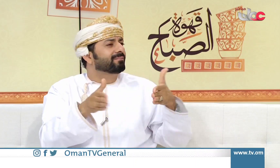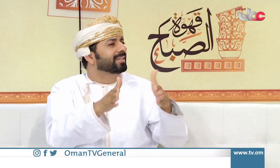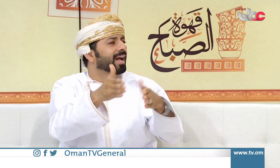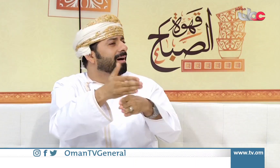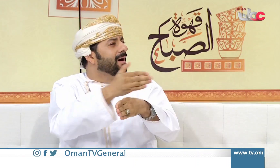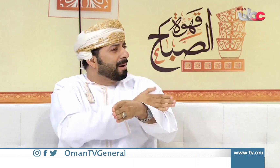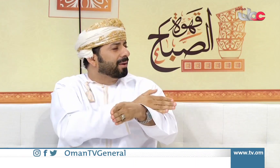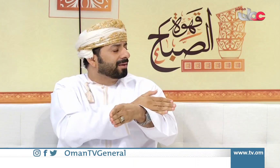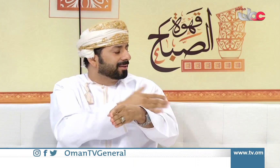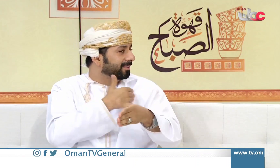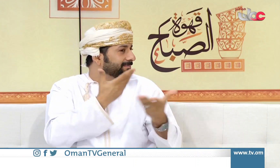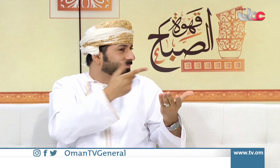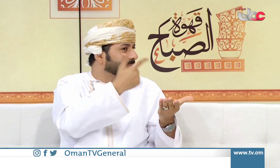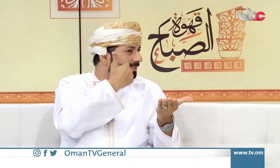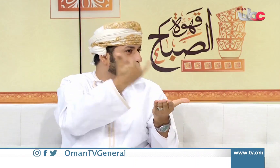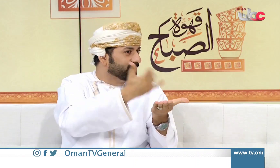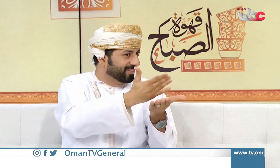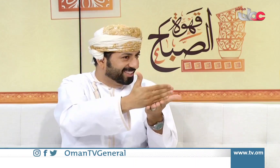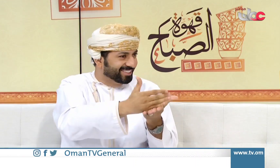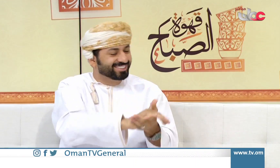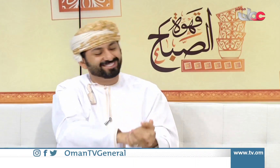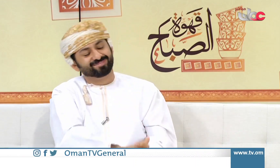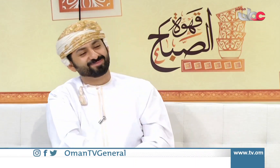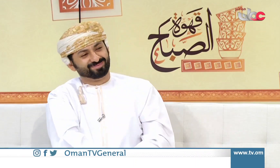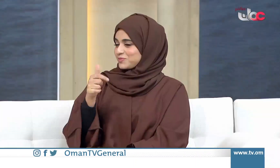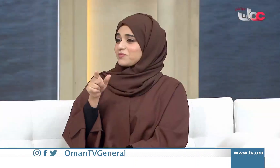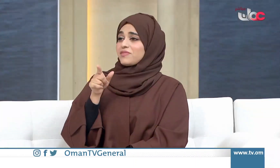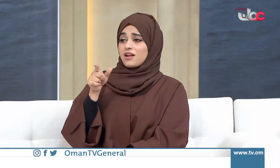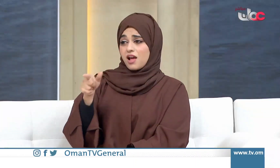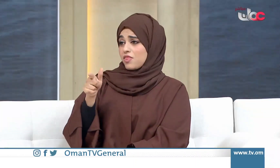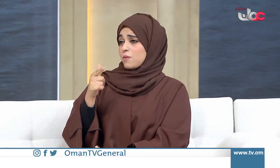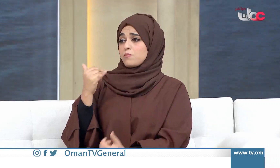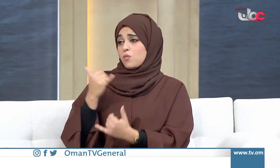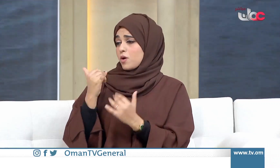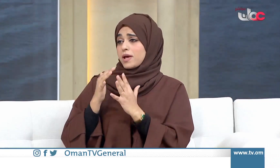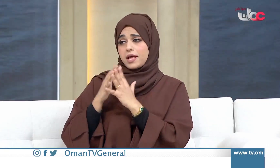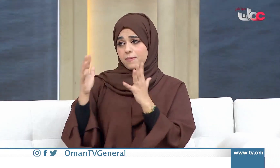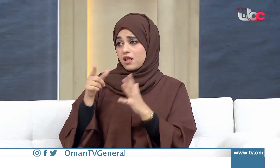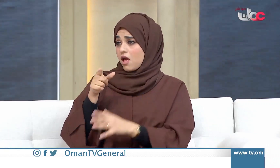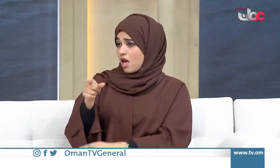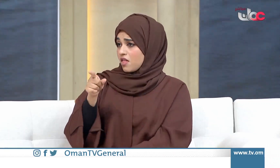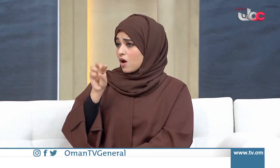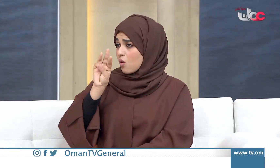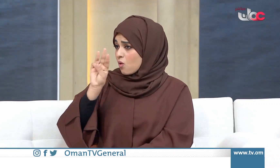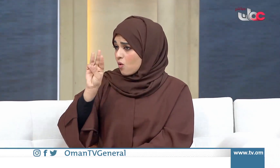كيف تجدين الطريقة التي أنت تطورت فيها من خلال تعلمك لغة الإشارة كذلك لغة